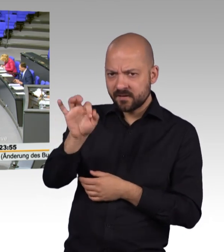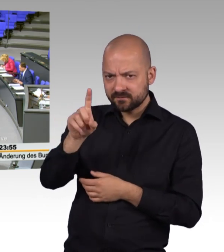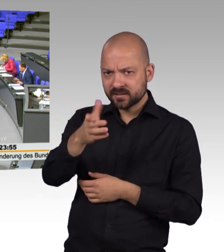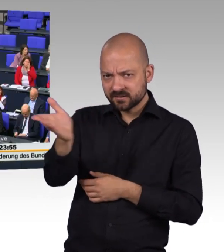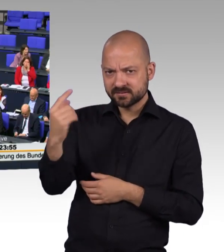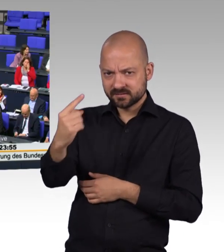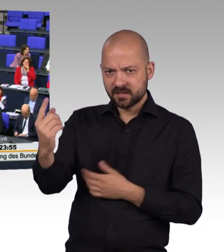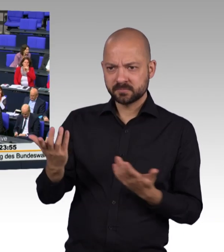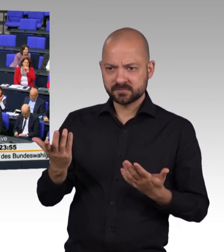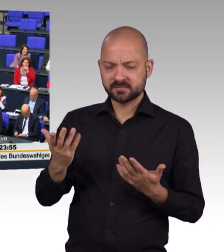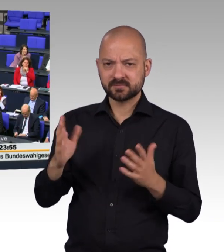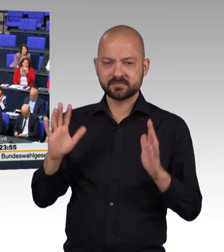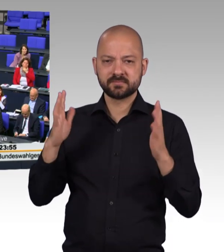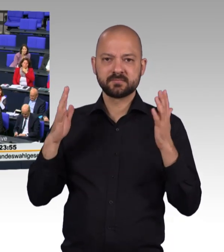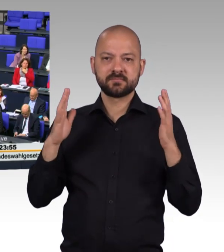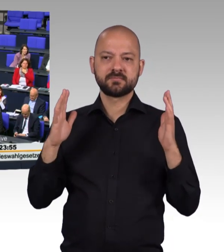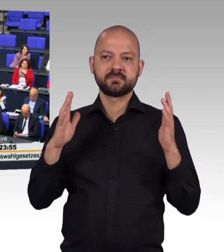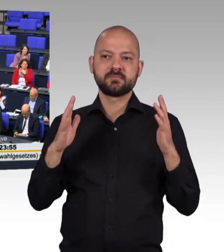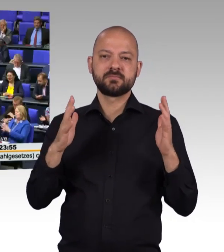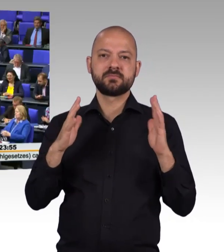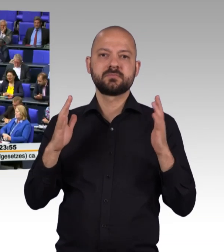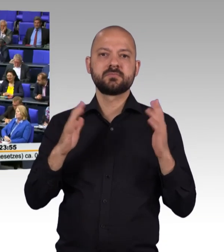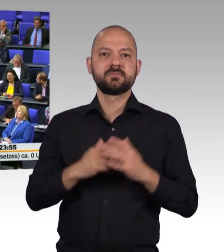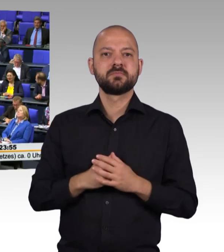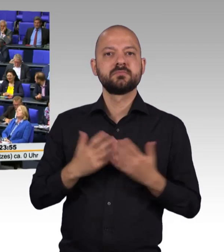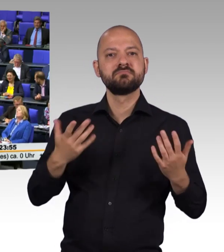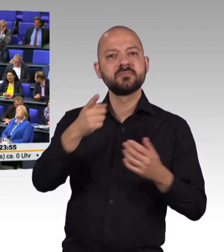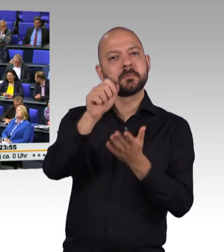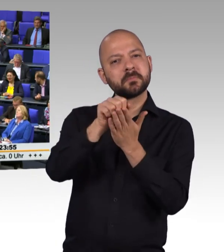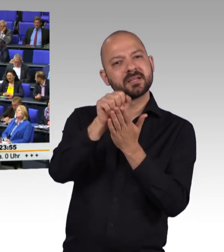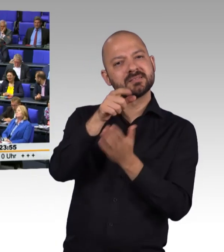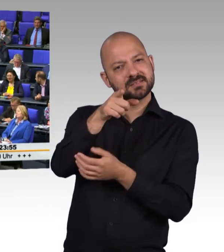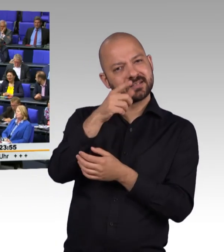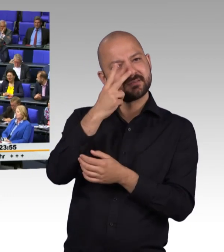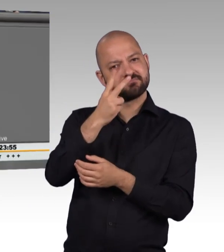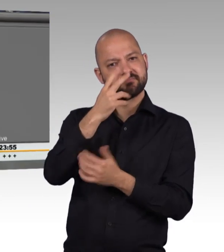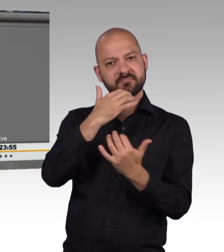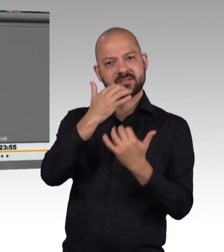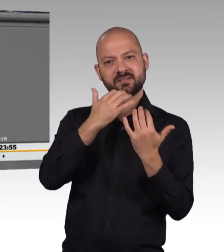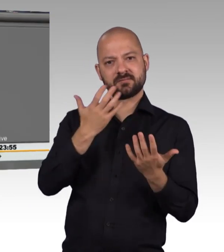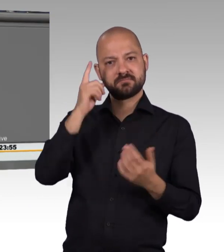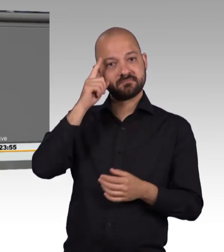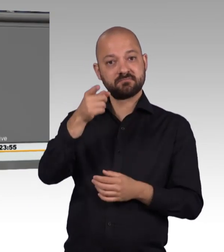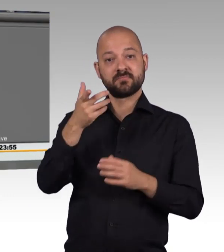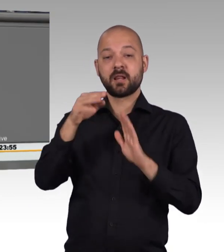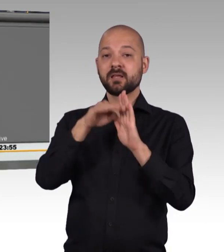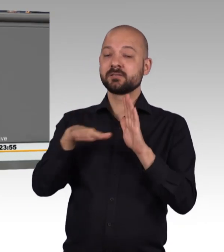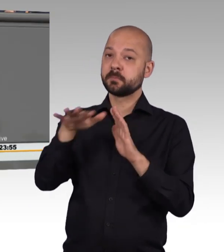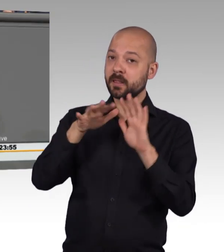Wenn man den Presseberichten folgt, dann ist doch Ihr Listenplatz 10 der Europaliste, ein